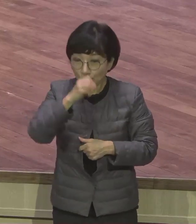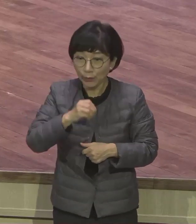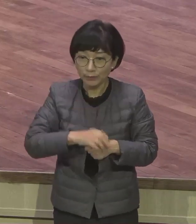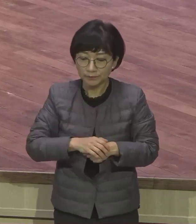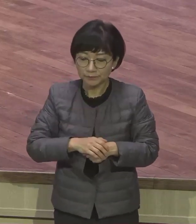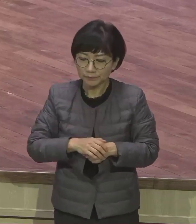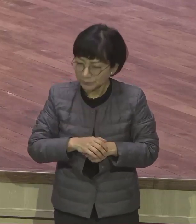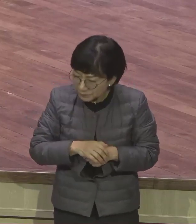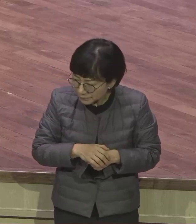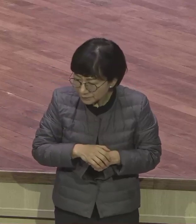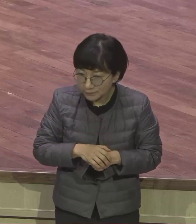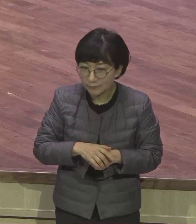월지 변했다